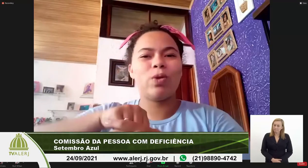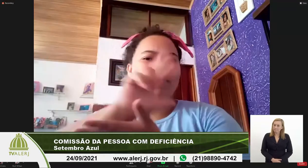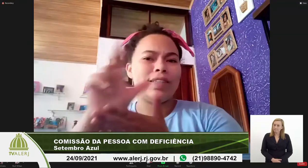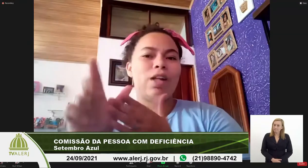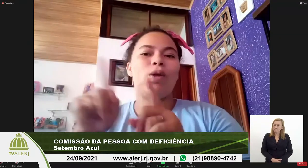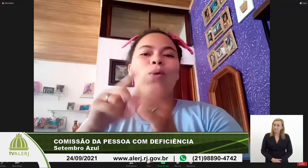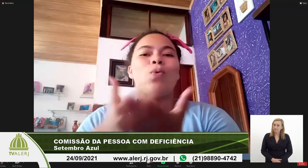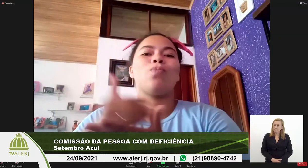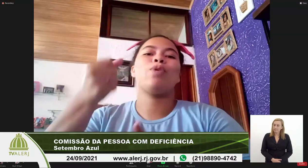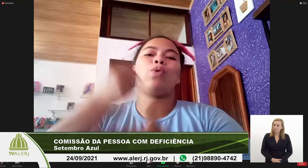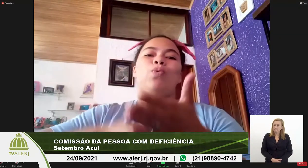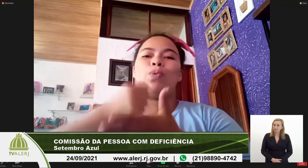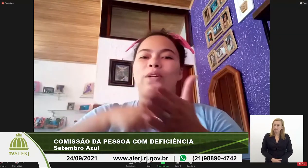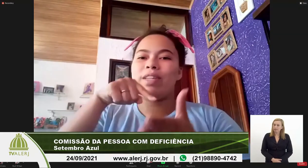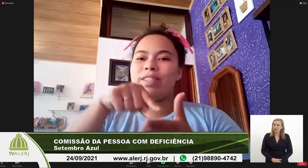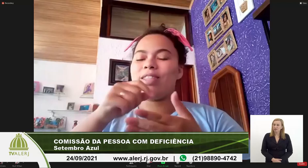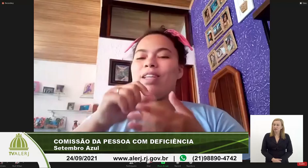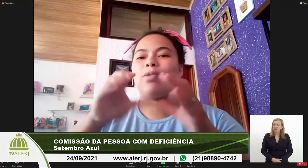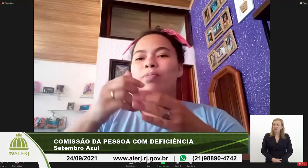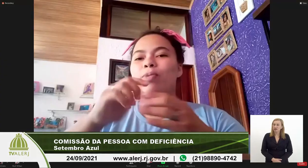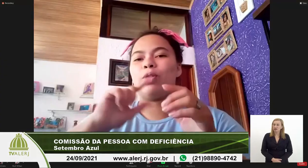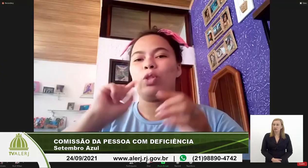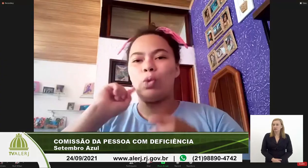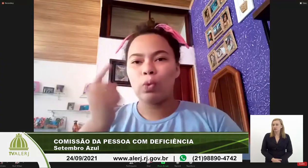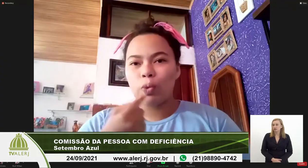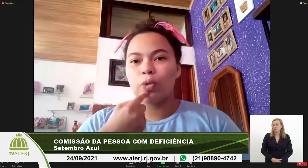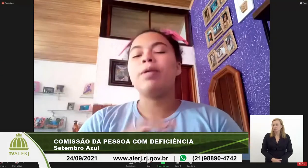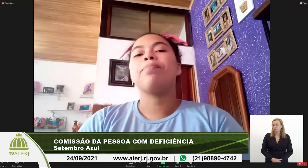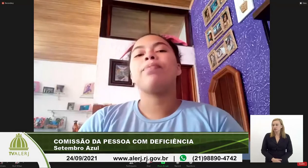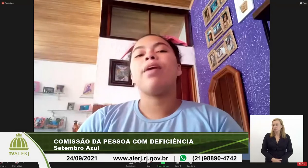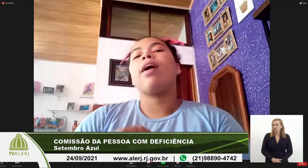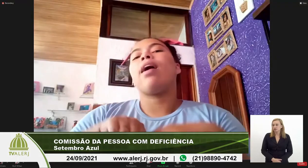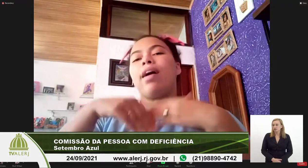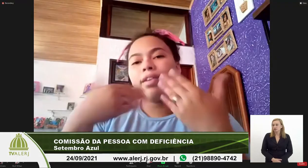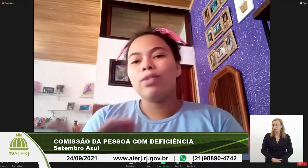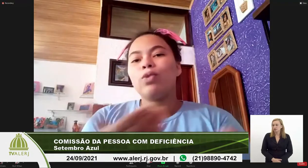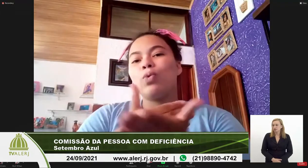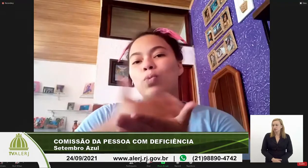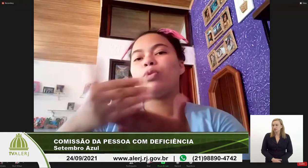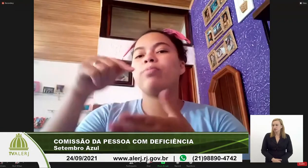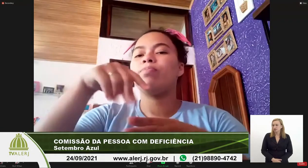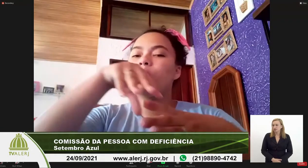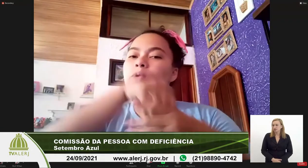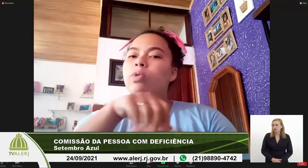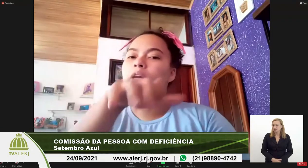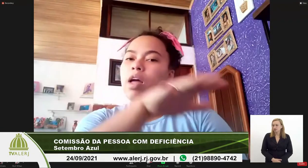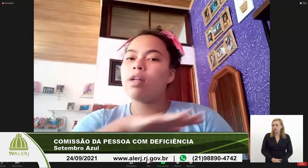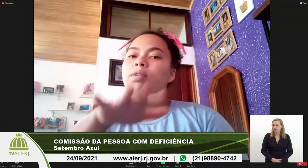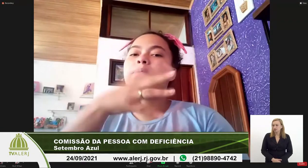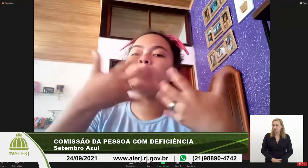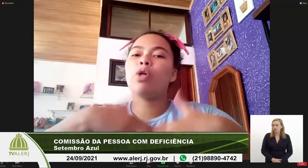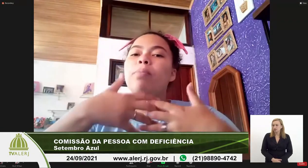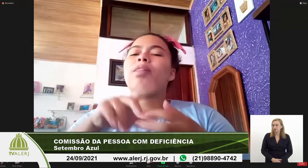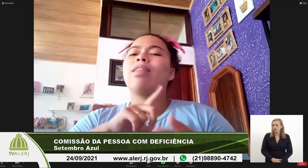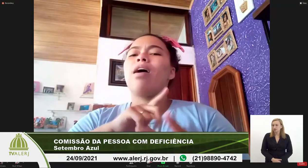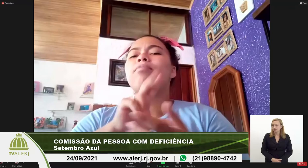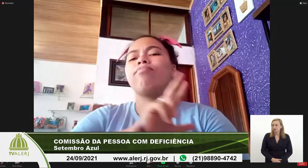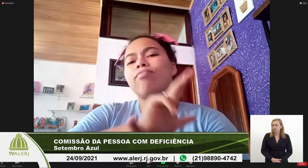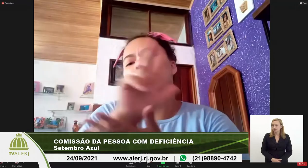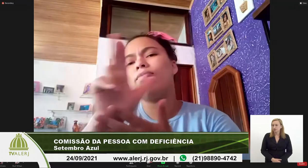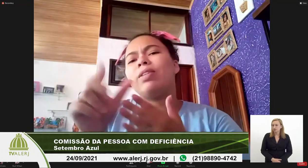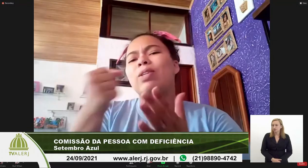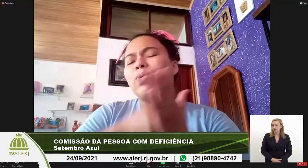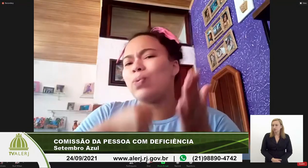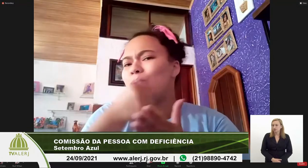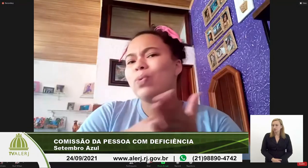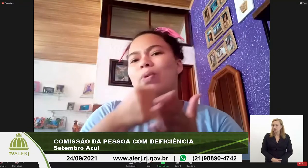para essa questão de acessibilidade, de luta para a comunidade surda. E